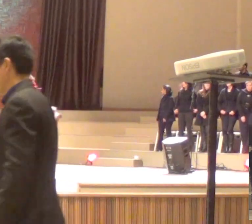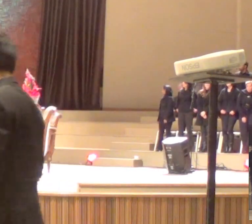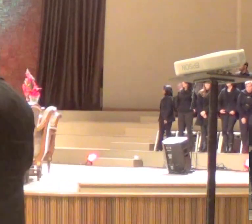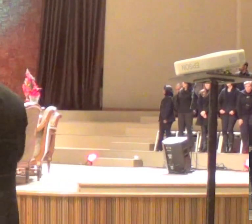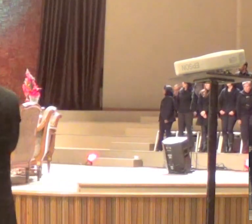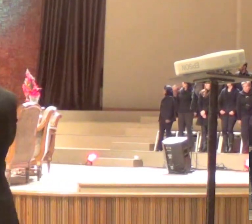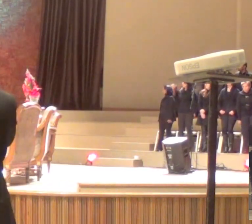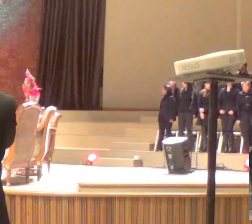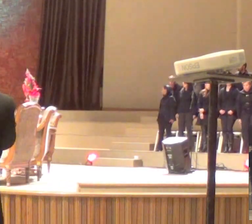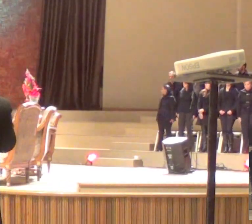Música Tchau.